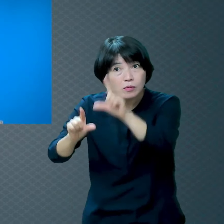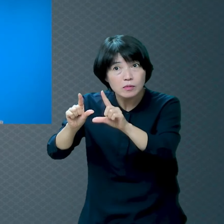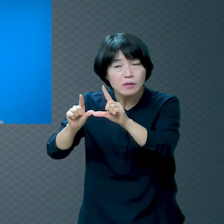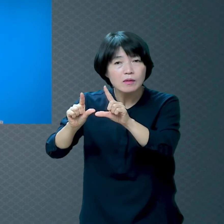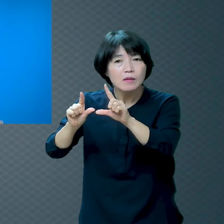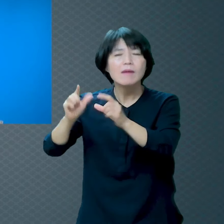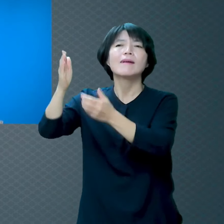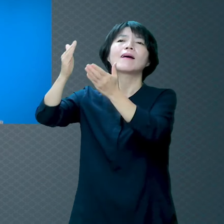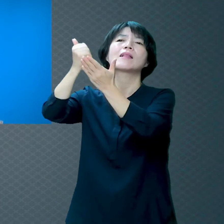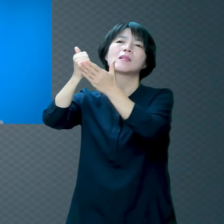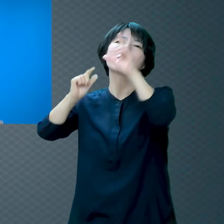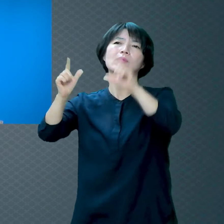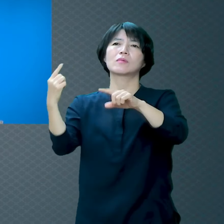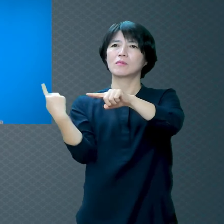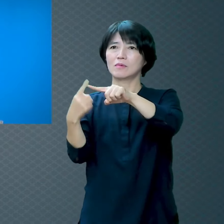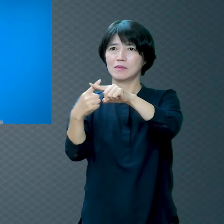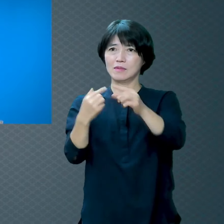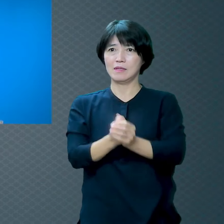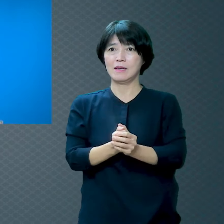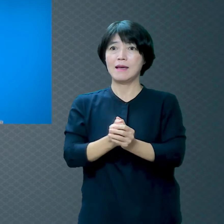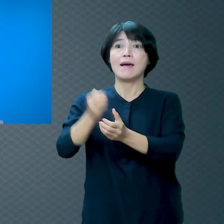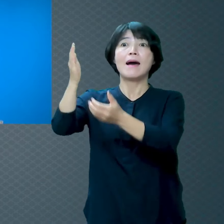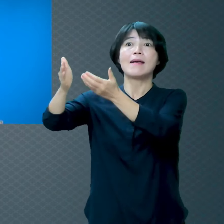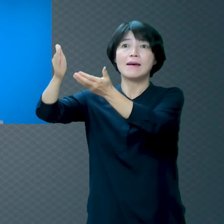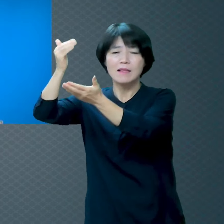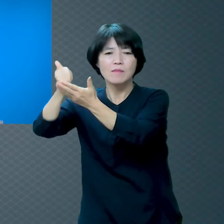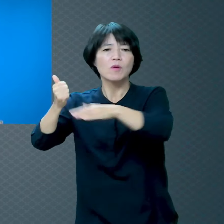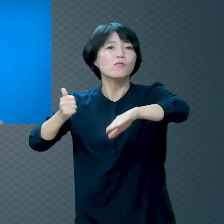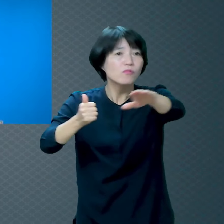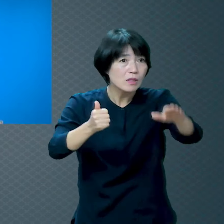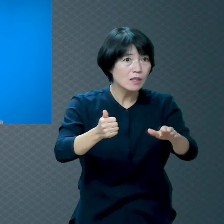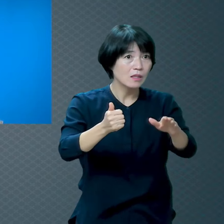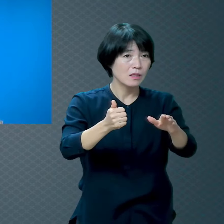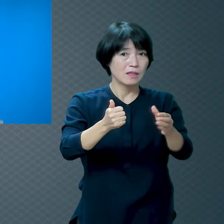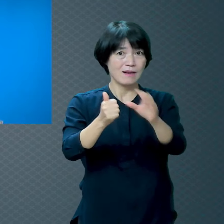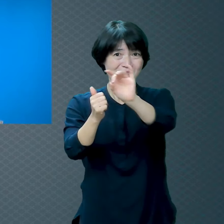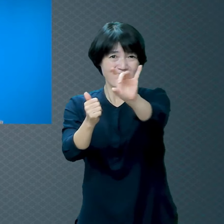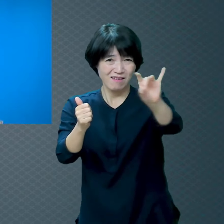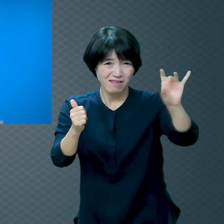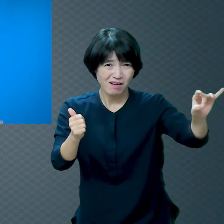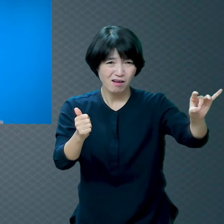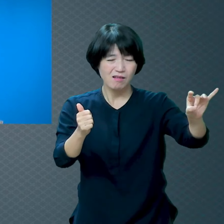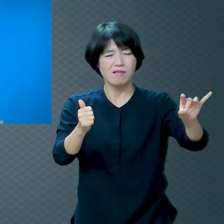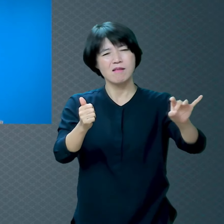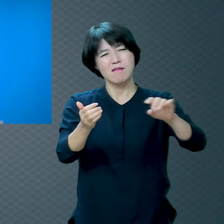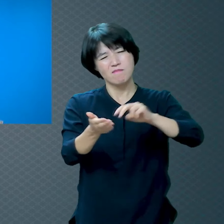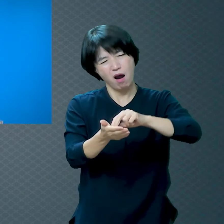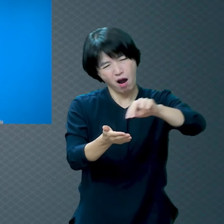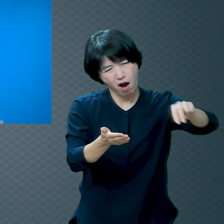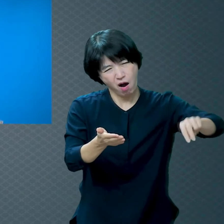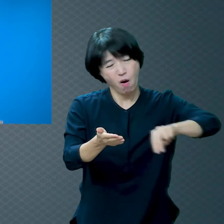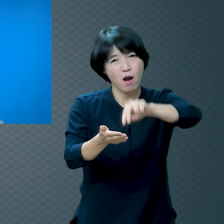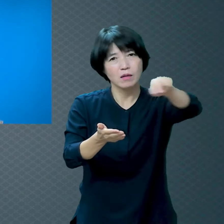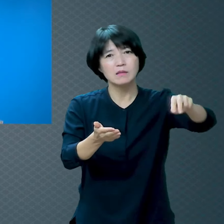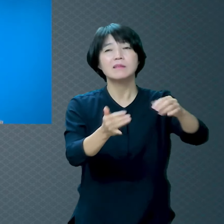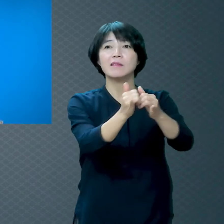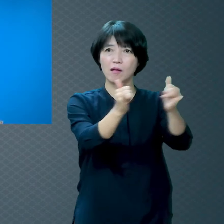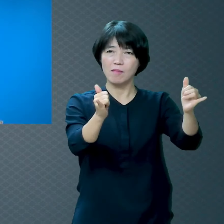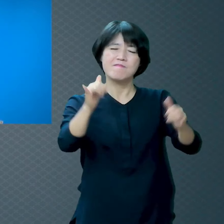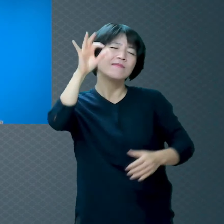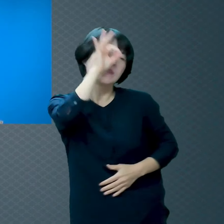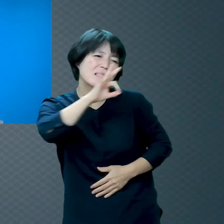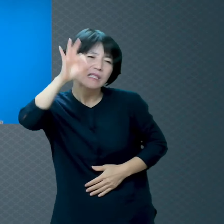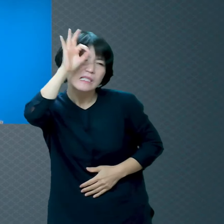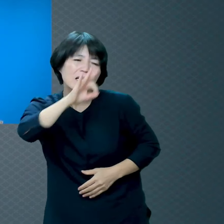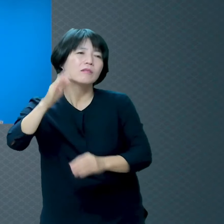하나님이 지금 우리를 찾고 있다는 거 기억하십니까 마치 집 나간